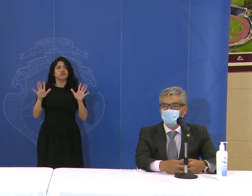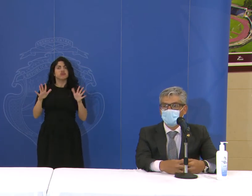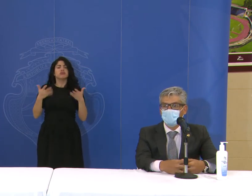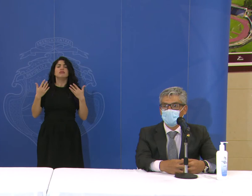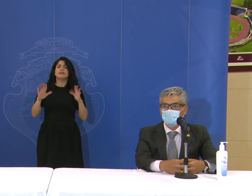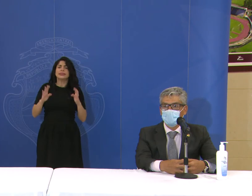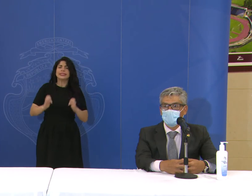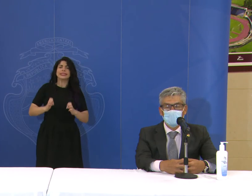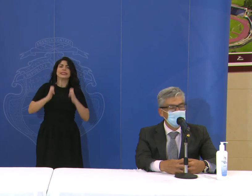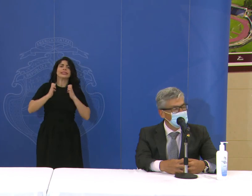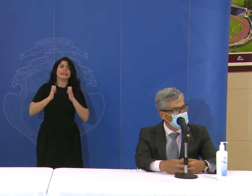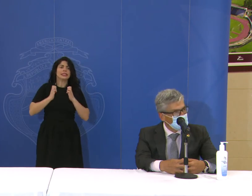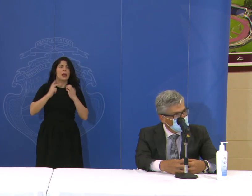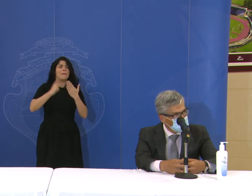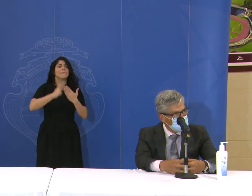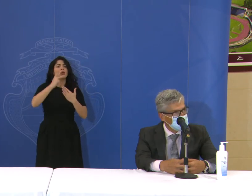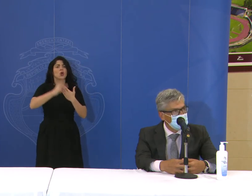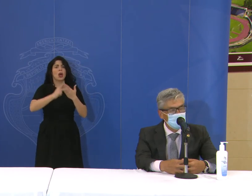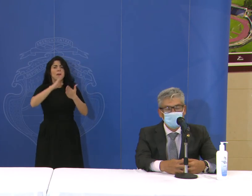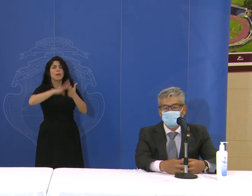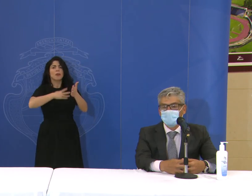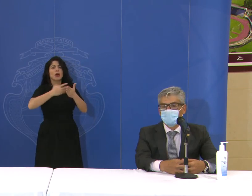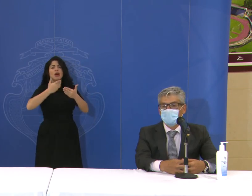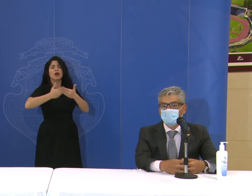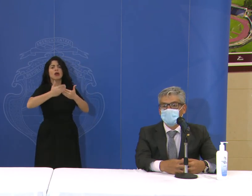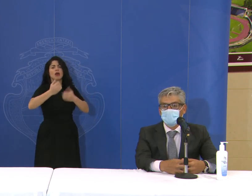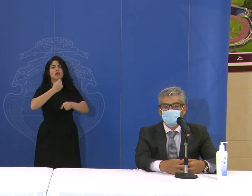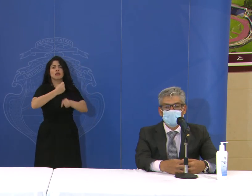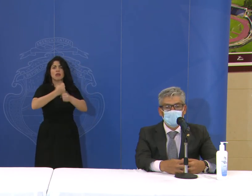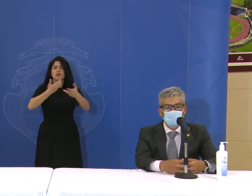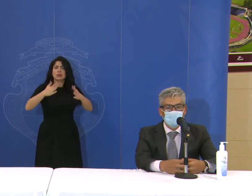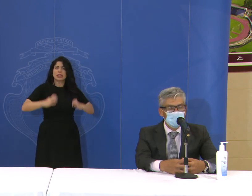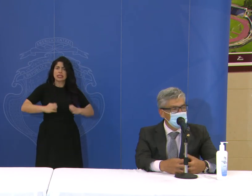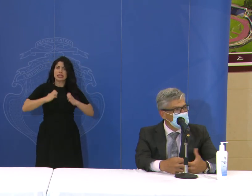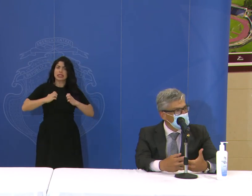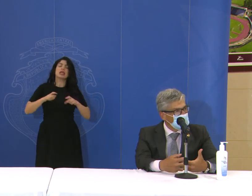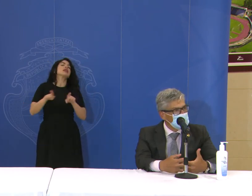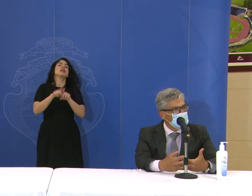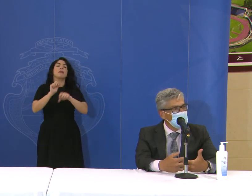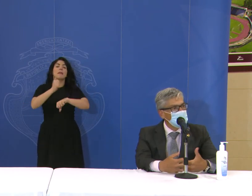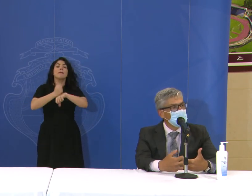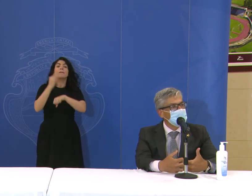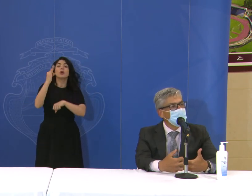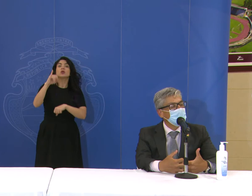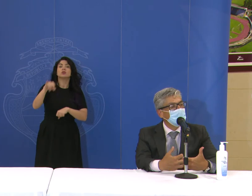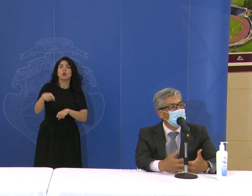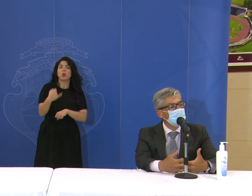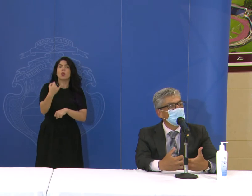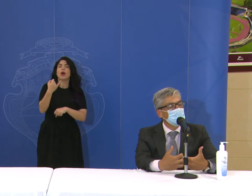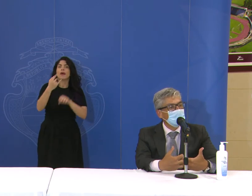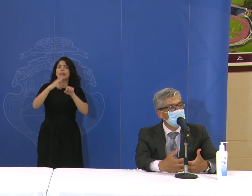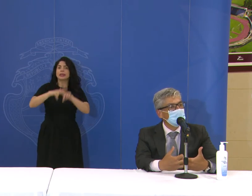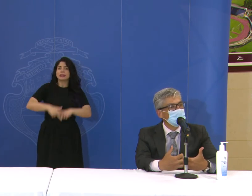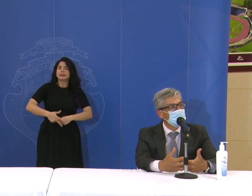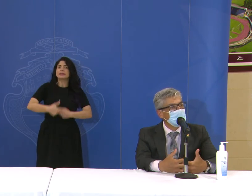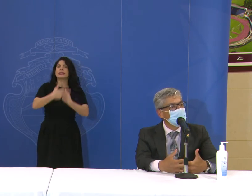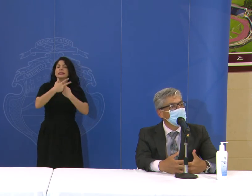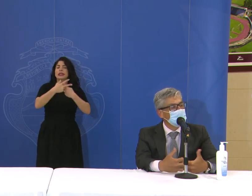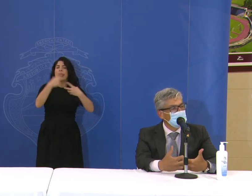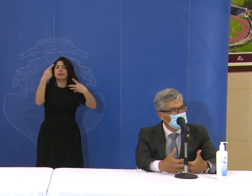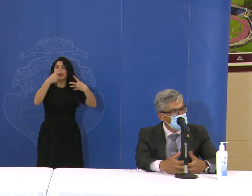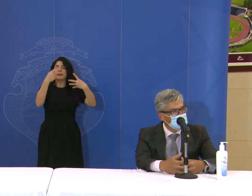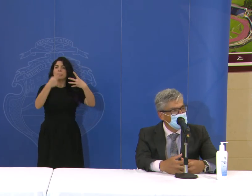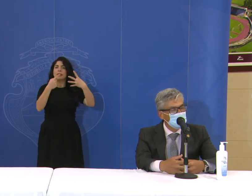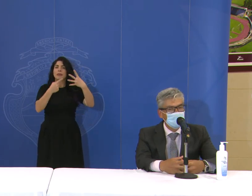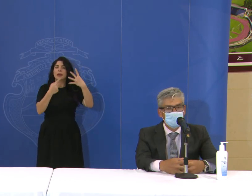existe un programa de trabajo, ya se definió que el próximo jueves ya vamos a empezar a tocar los temas